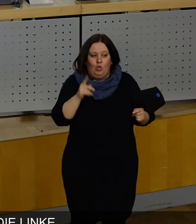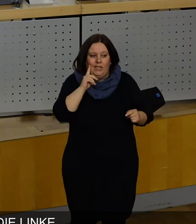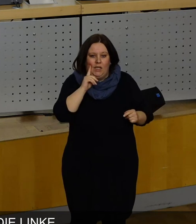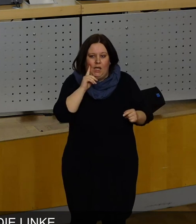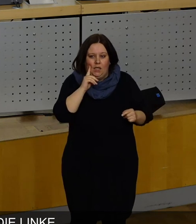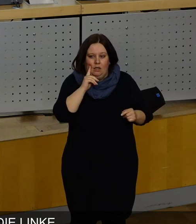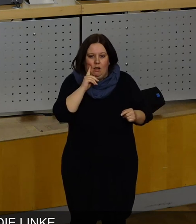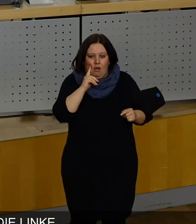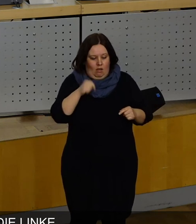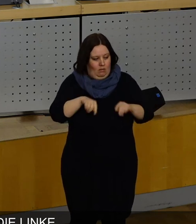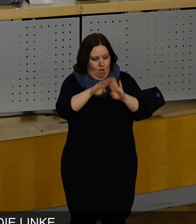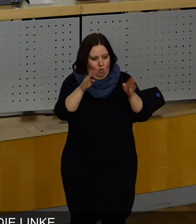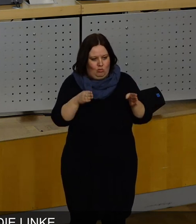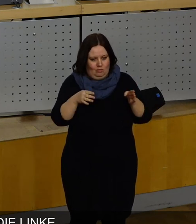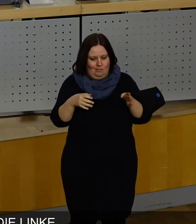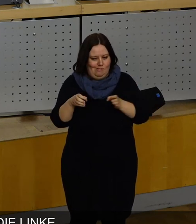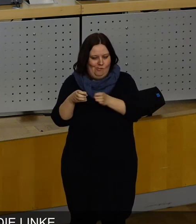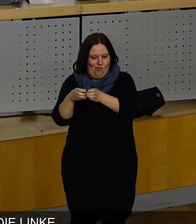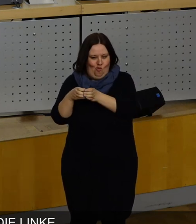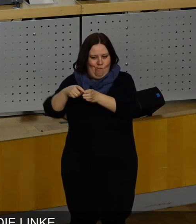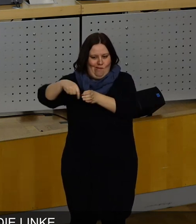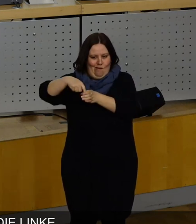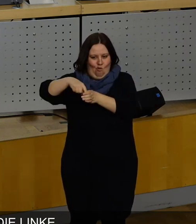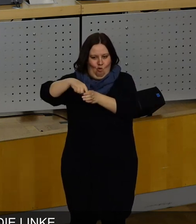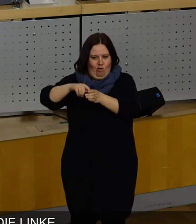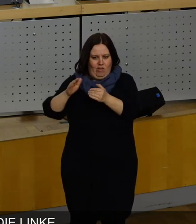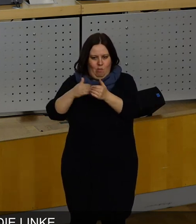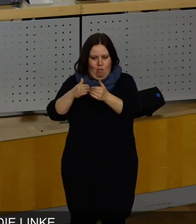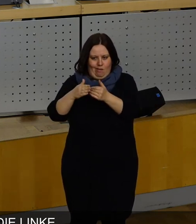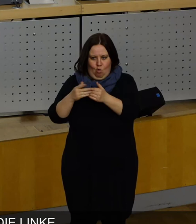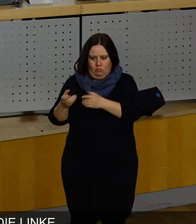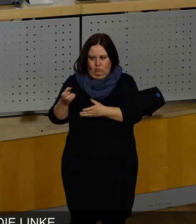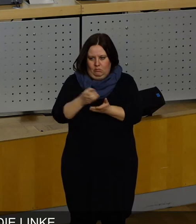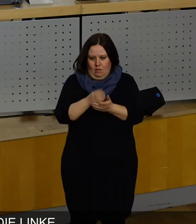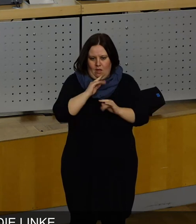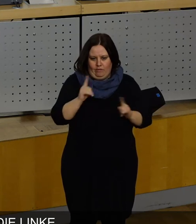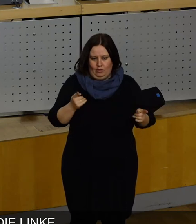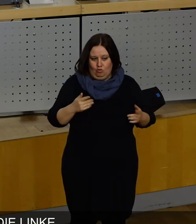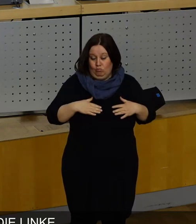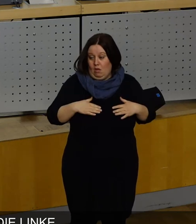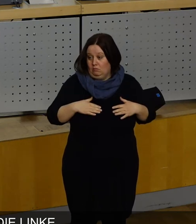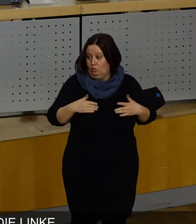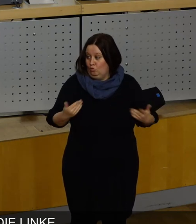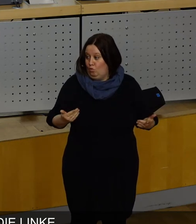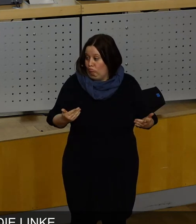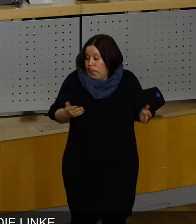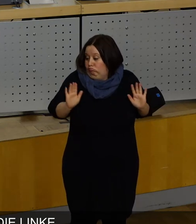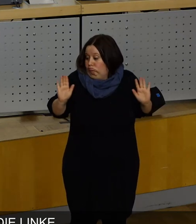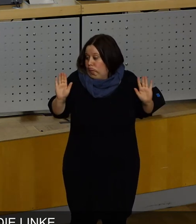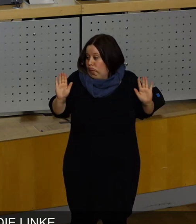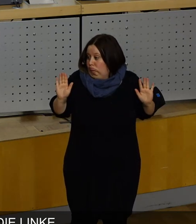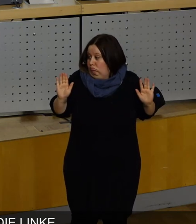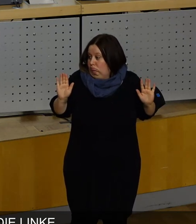Splittergruppierung in diesem Hause einen Anspruch hat, einen Beigeordneten zu stellen. Und da müssen wir uns einfach mal ganz nüchtern